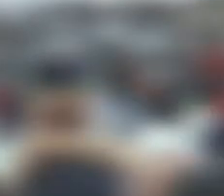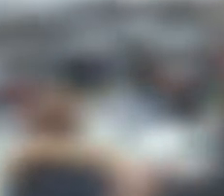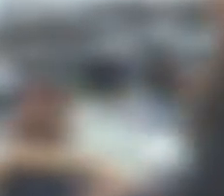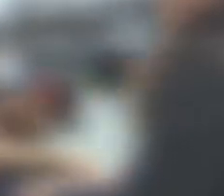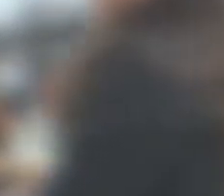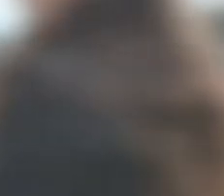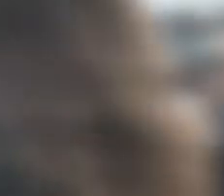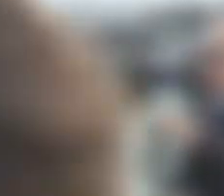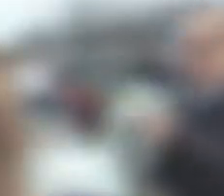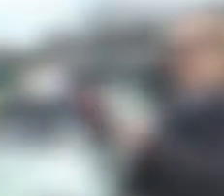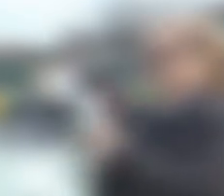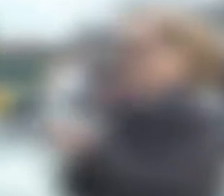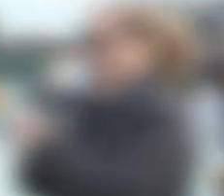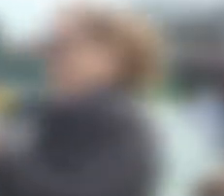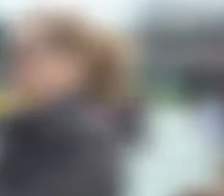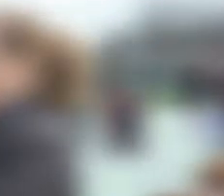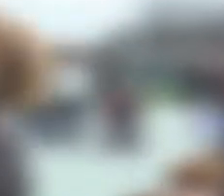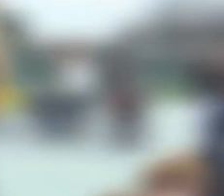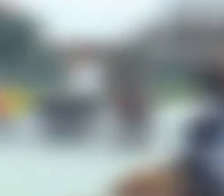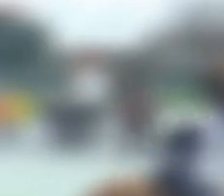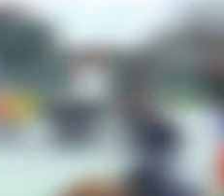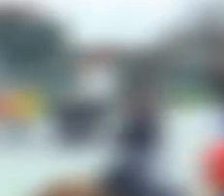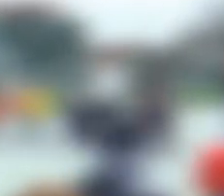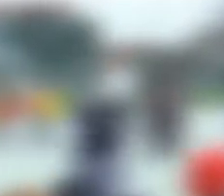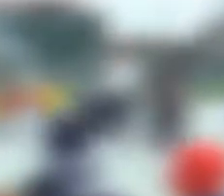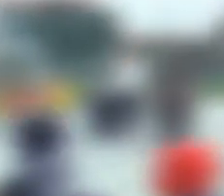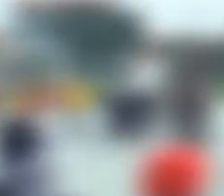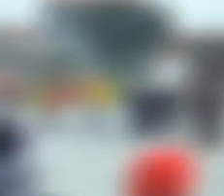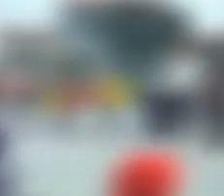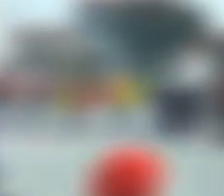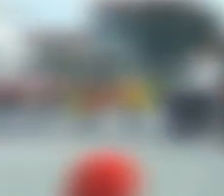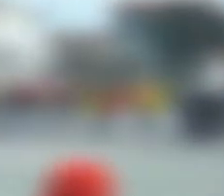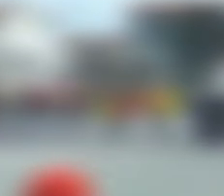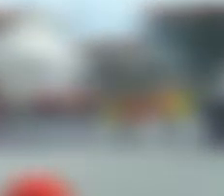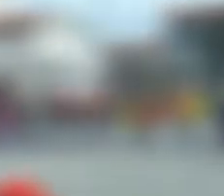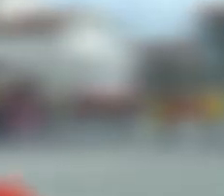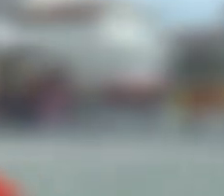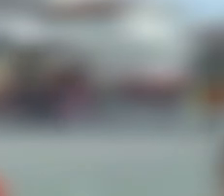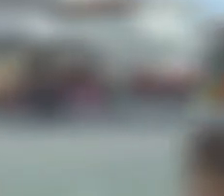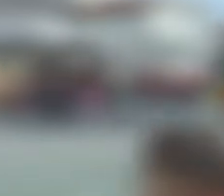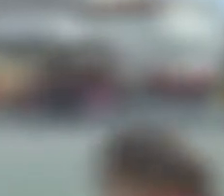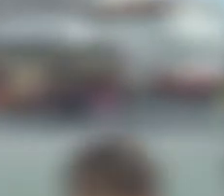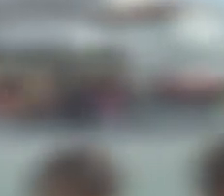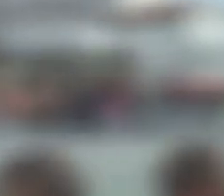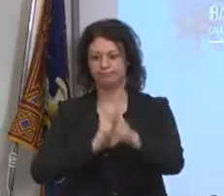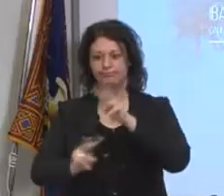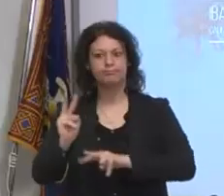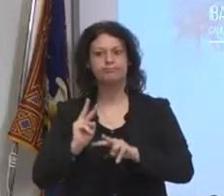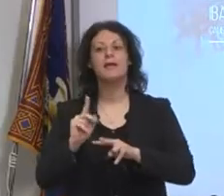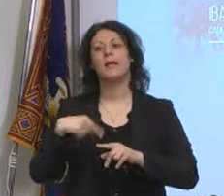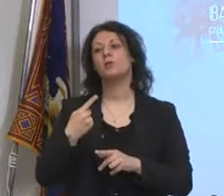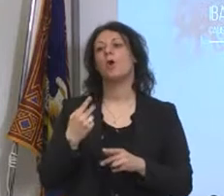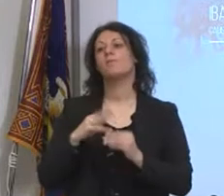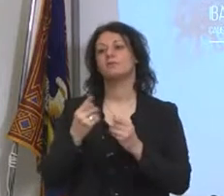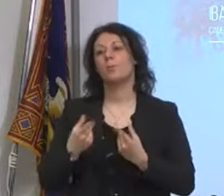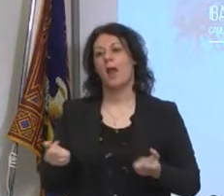marcia è serrata con la regione che attende entro lunedì le osservazioni degli operatori, ma a guardare a Venezia sono anche gli uffici romani. So